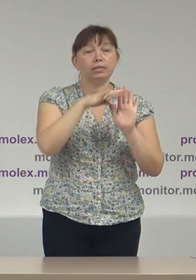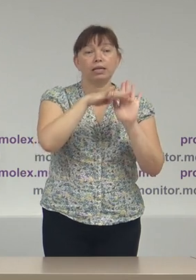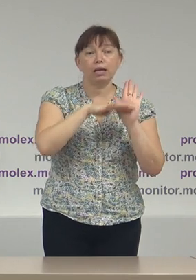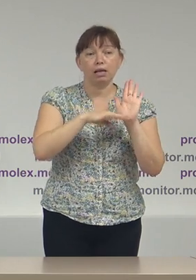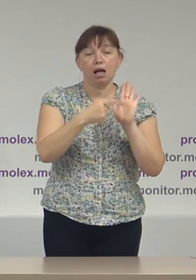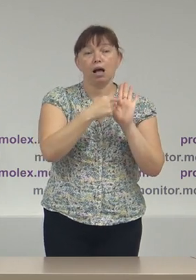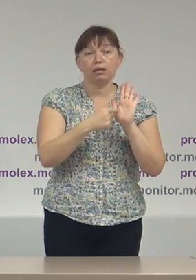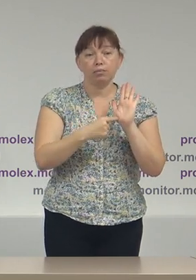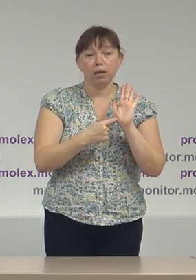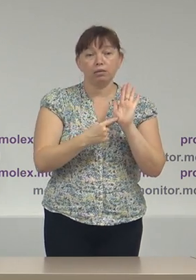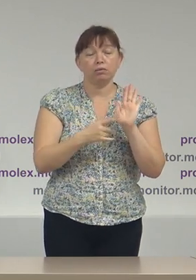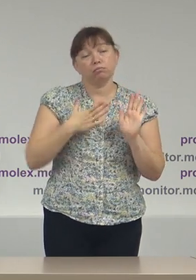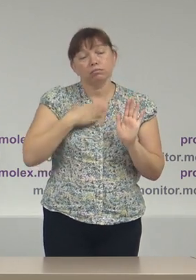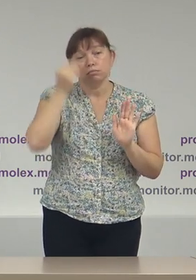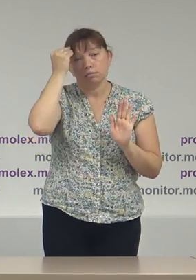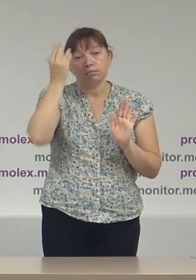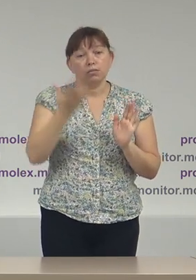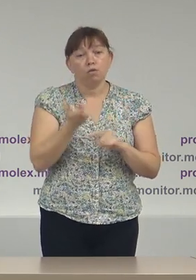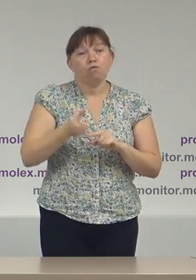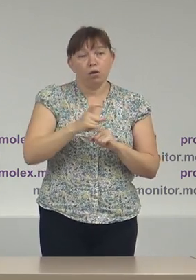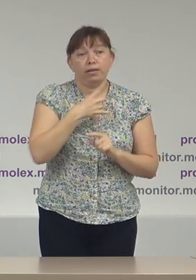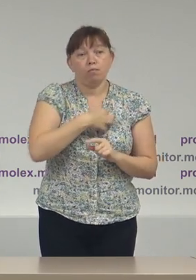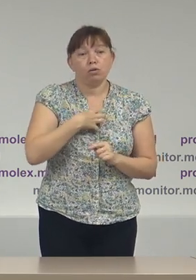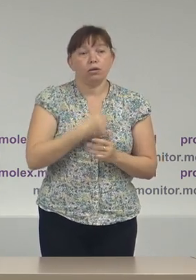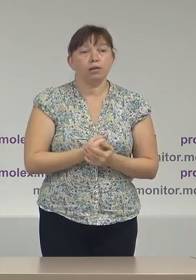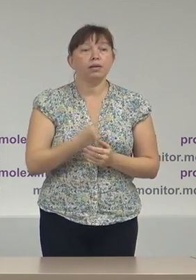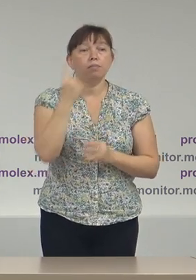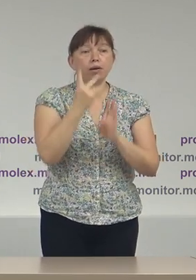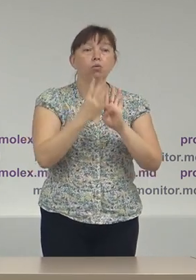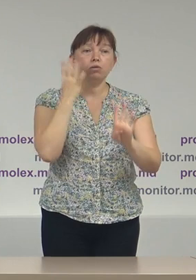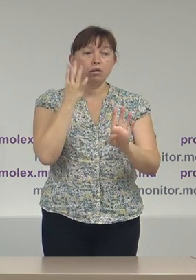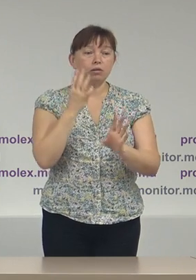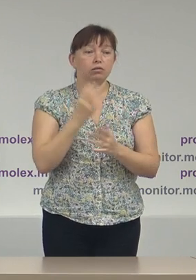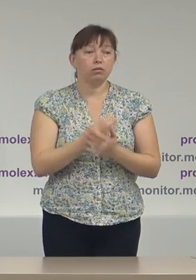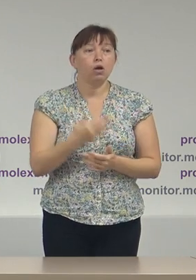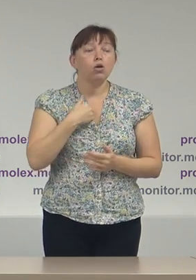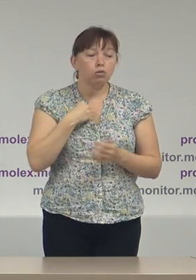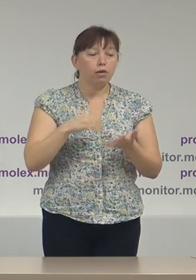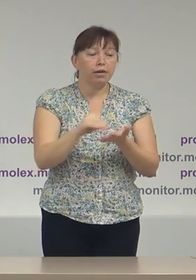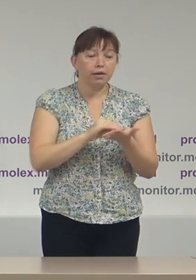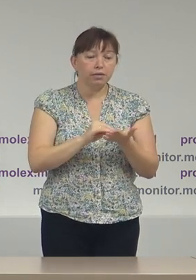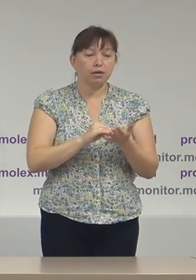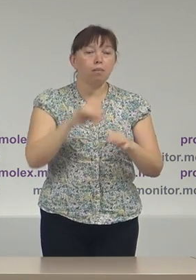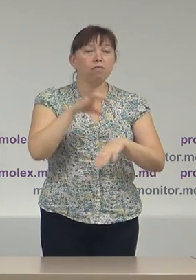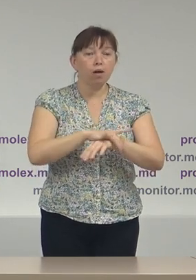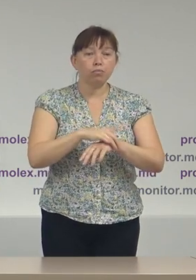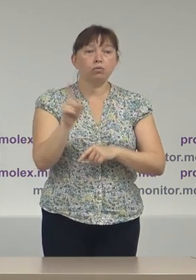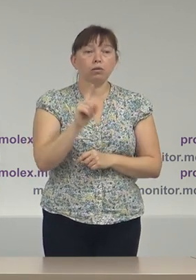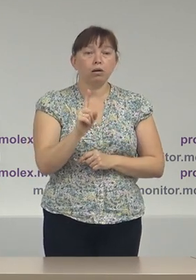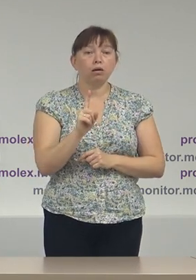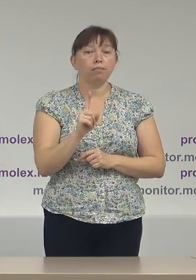aspecte din punctul nostru de vedere foarte importante. În primul rând, noi reiterăm faptul că